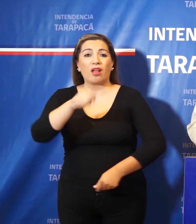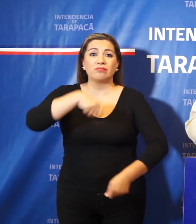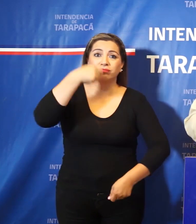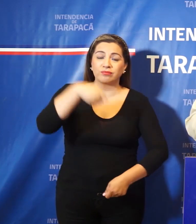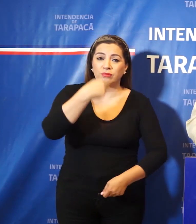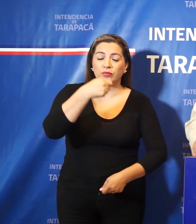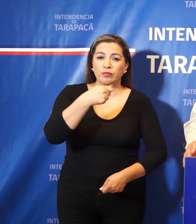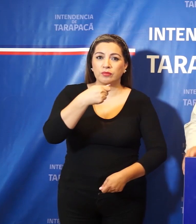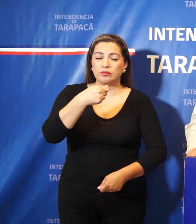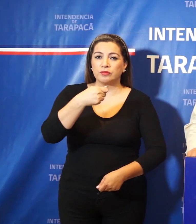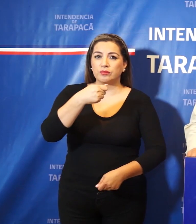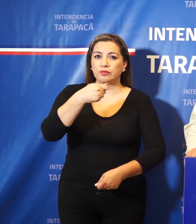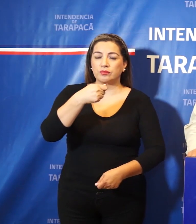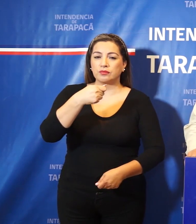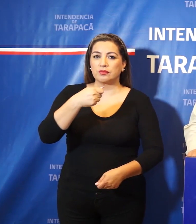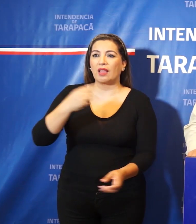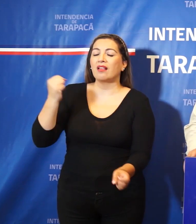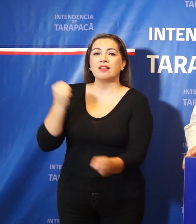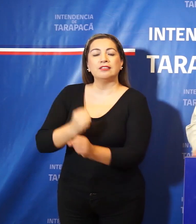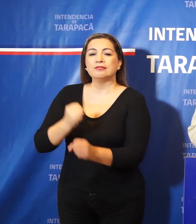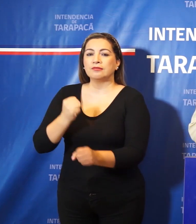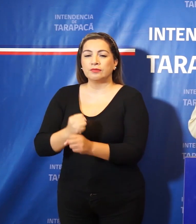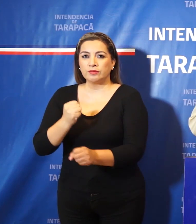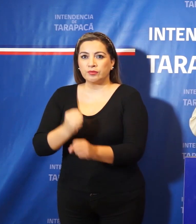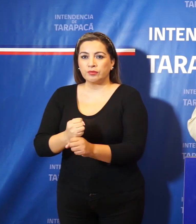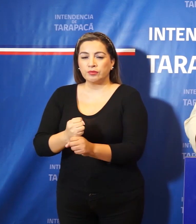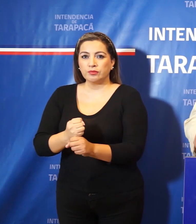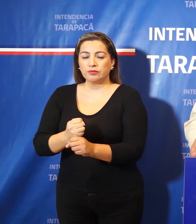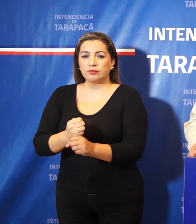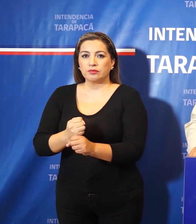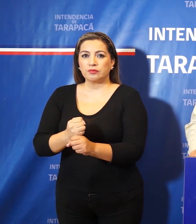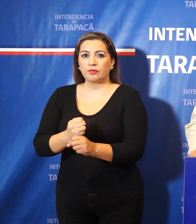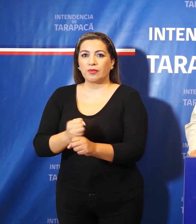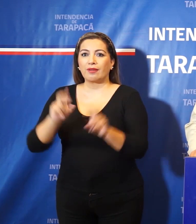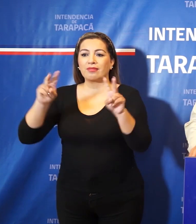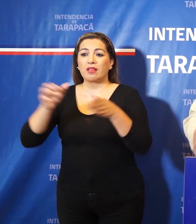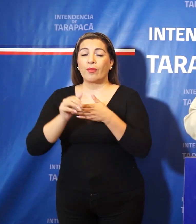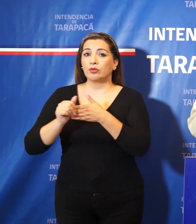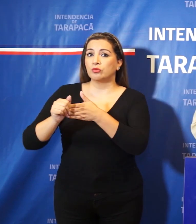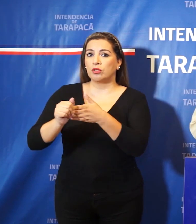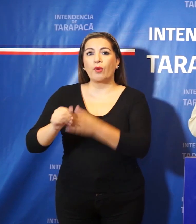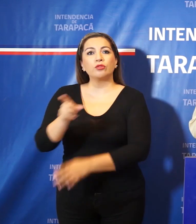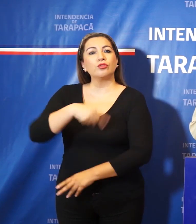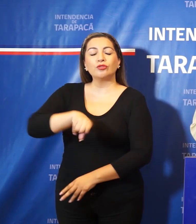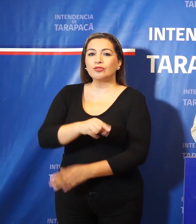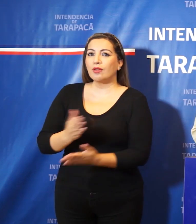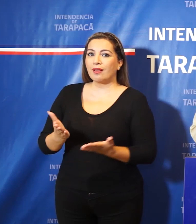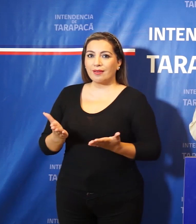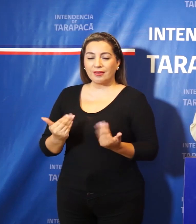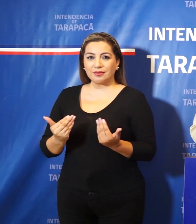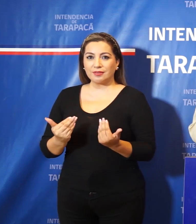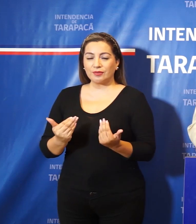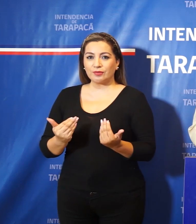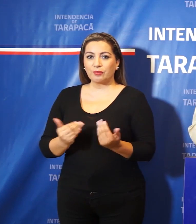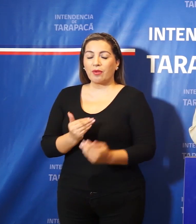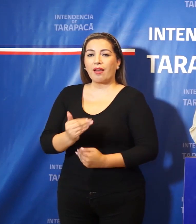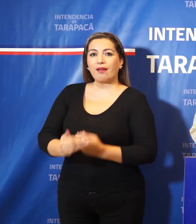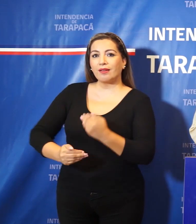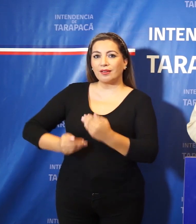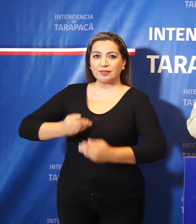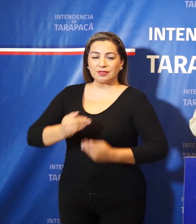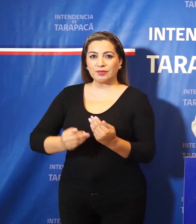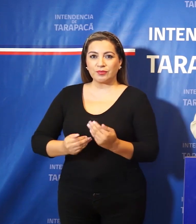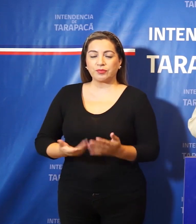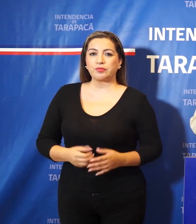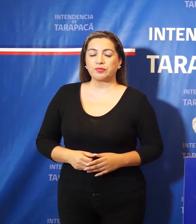a los sectores productivos que se ven afectados, como el sector turismo. Necesitamos salir y avanzar para